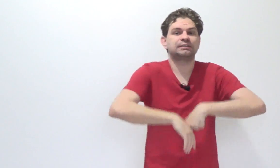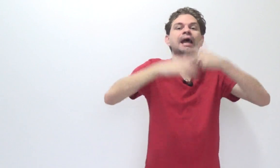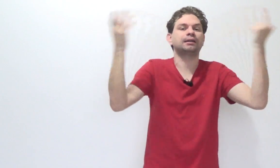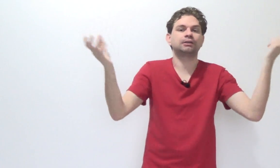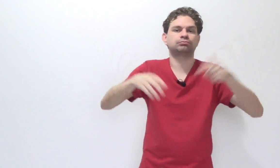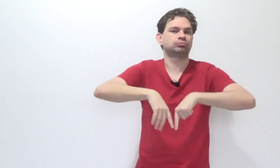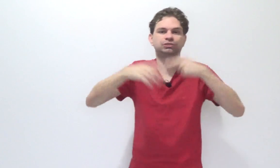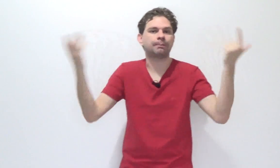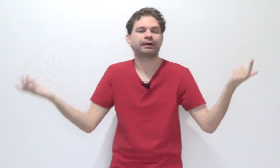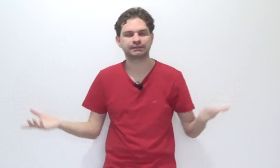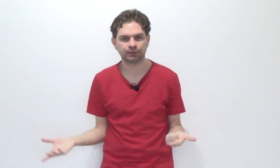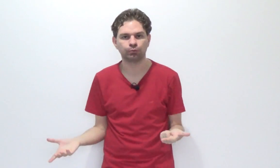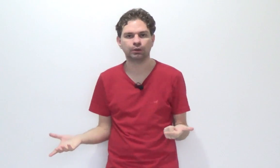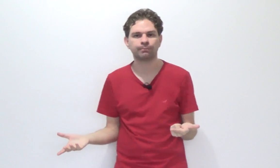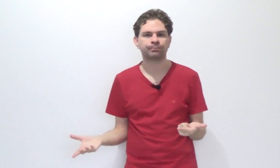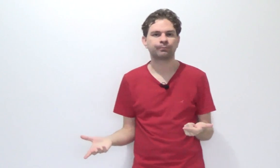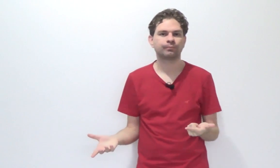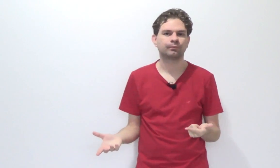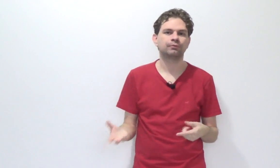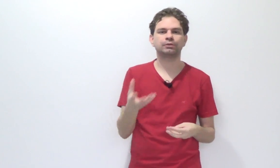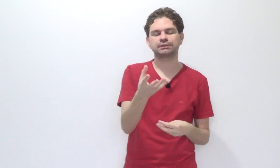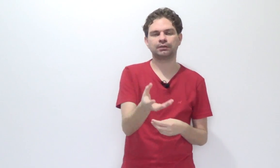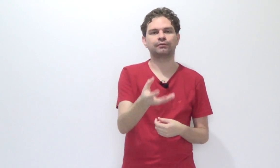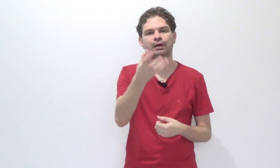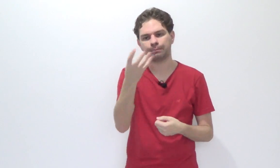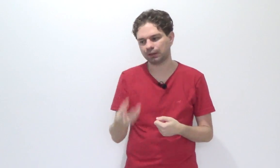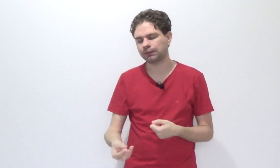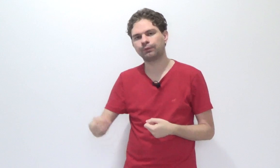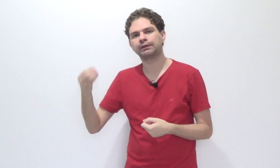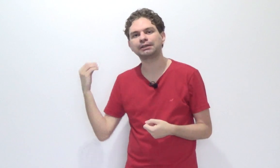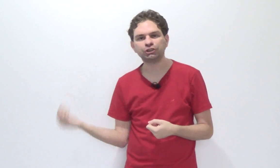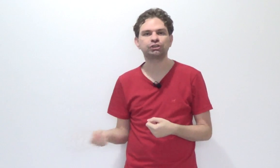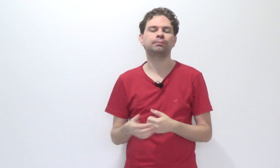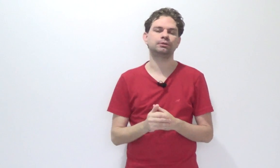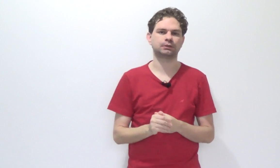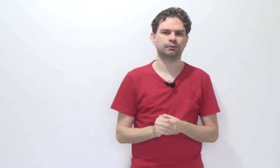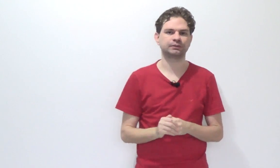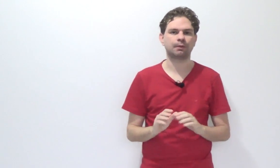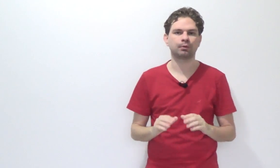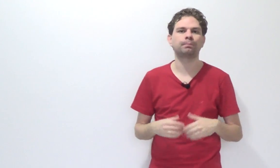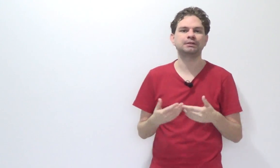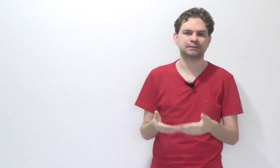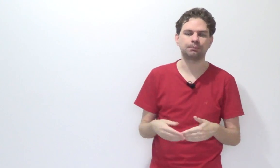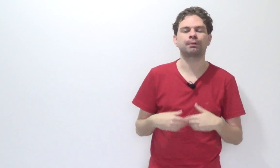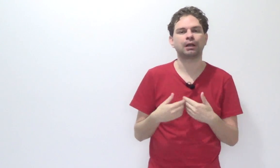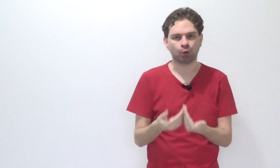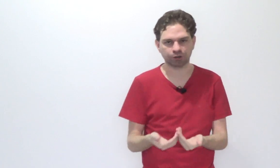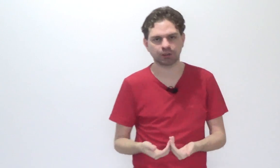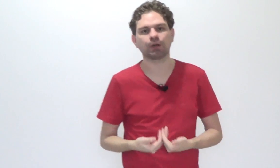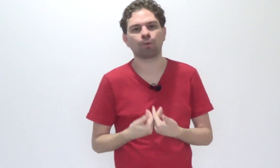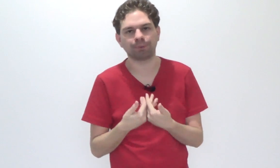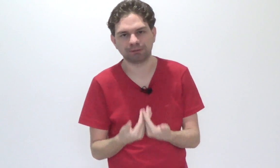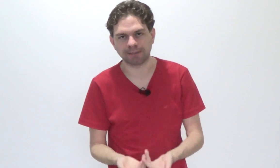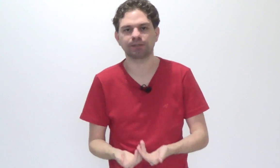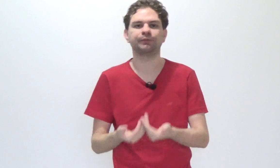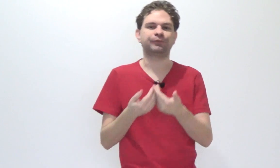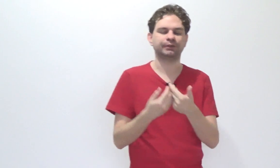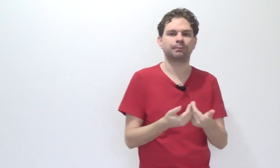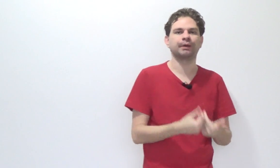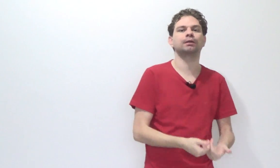ideia, ele tá desaparecido, você vai pela teoria da distribuição. Você vai pelo princípio, pela lógica da competência definida pela